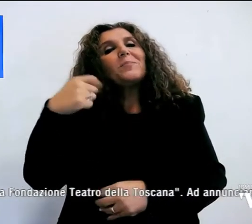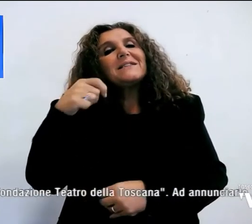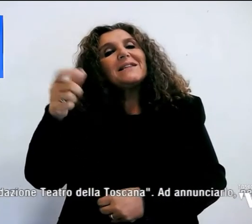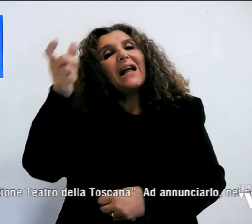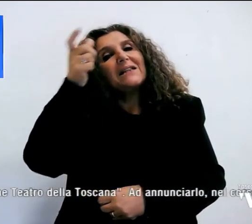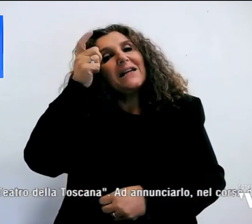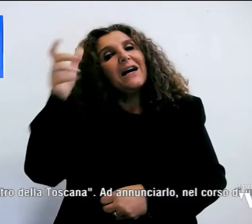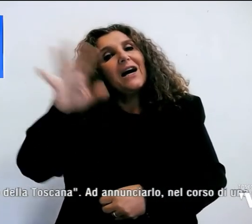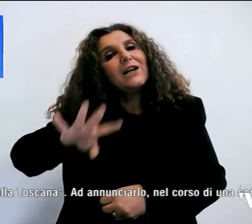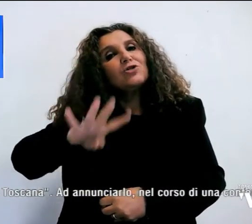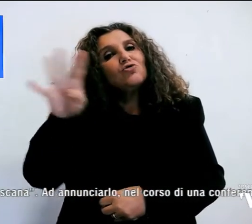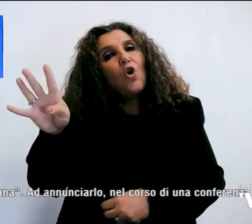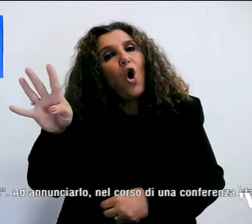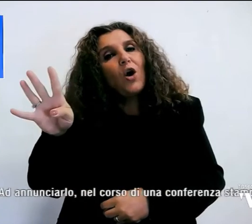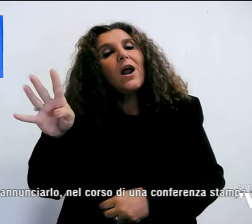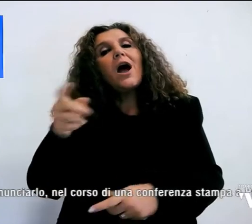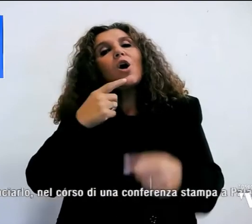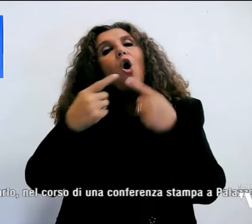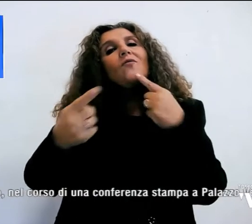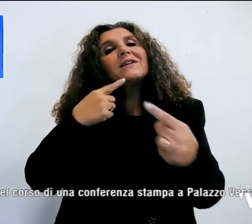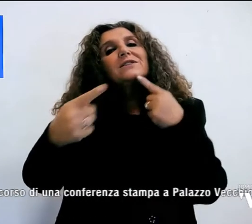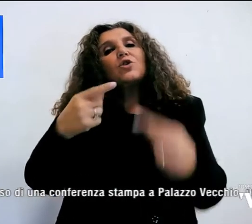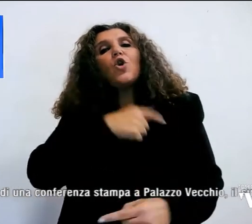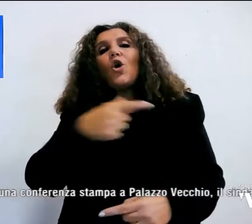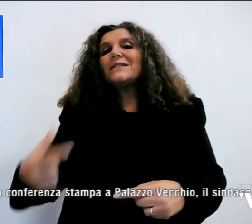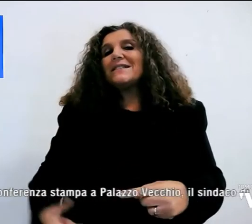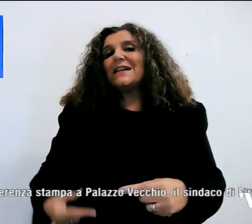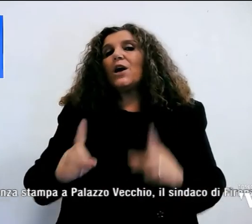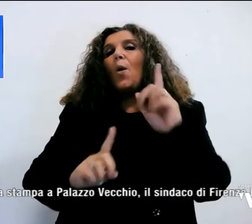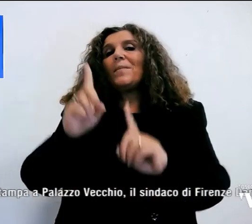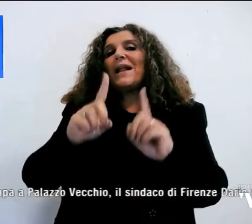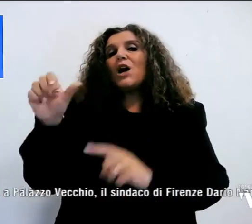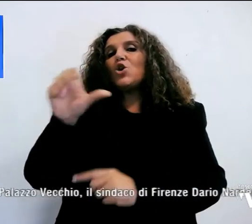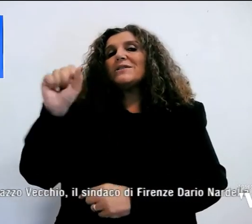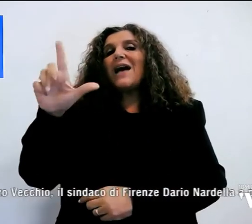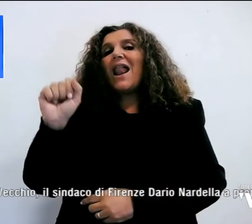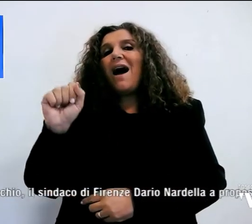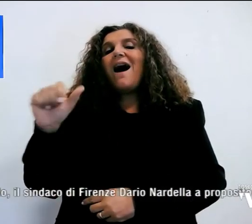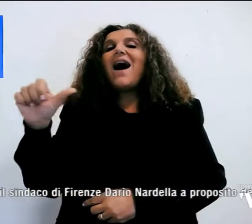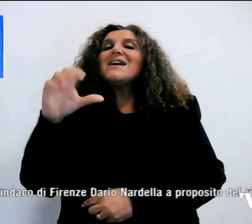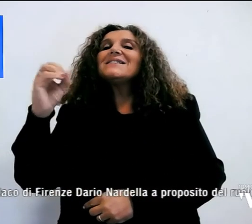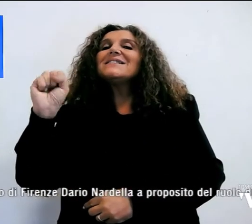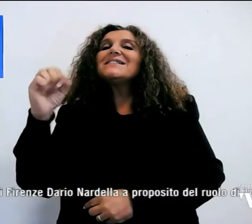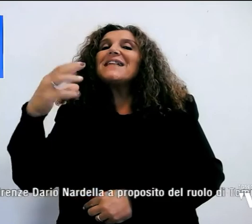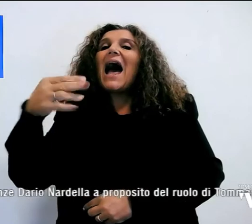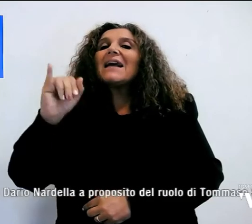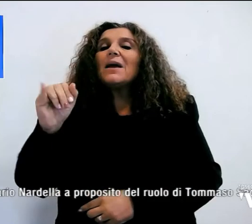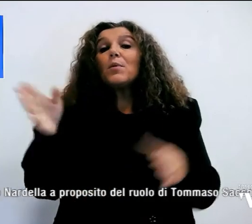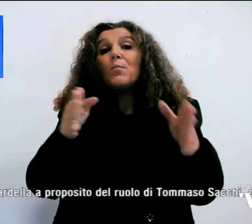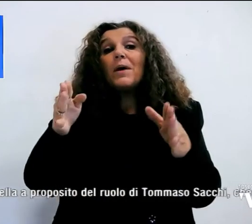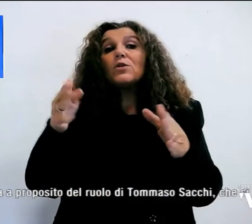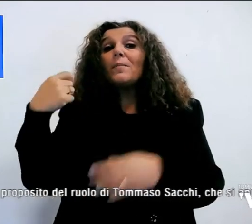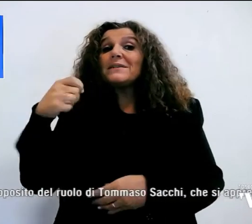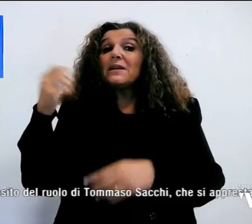conversazione anche col sindaco di Milano, Sala. Sacchi per il momento rimarrà presidente della fondazione.